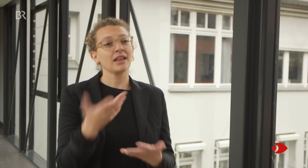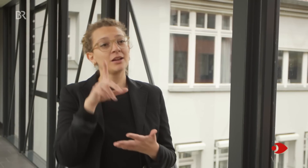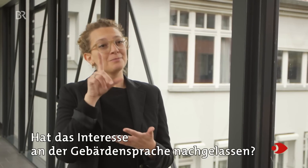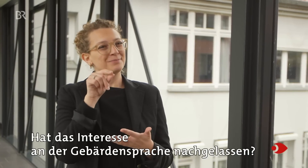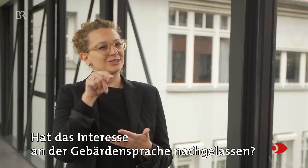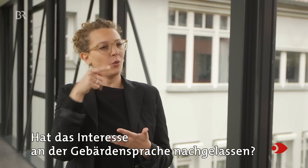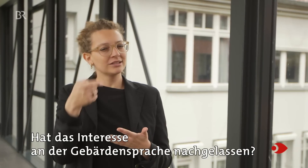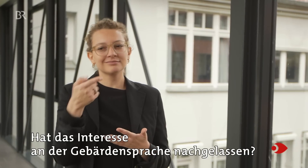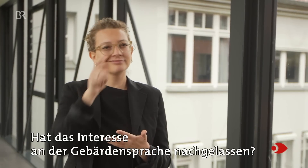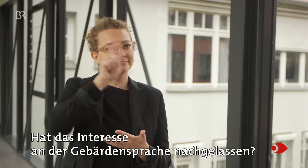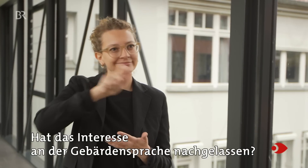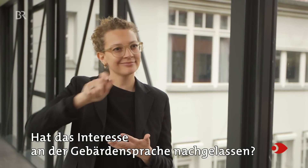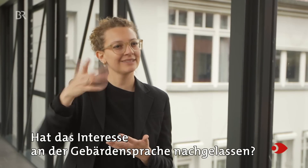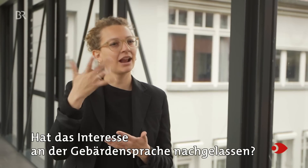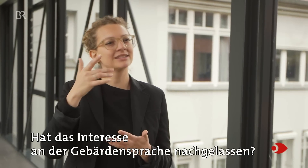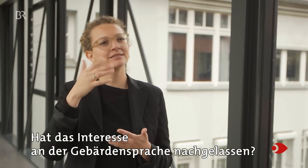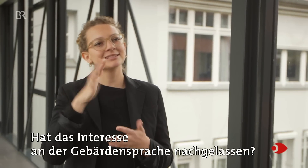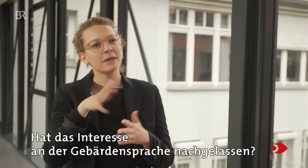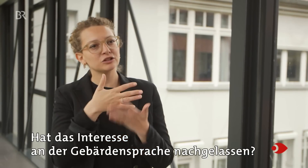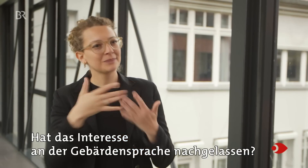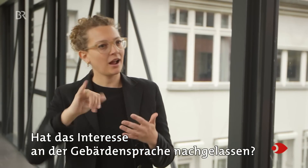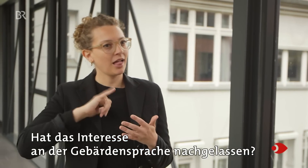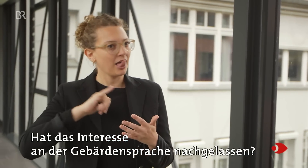Hat das Interesse an der Gebärdensprache nachgelassen?